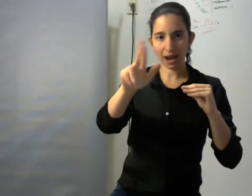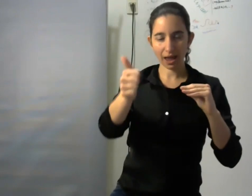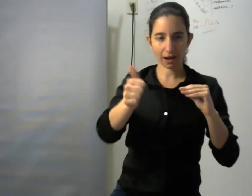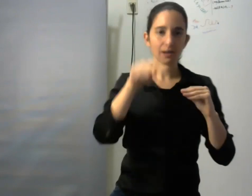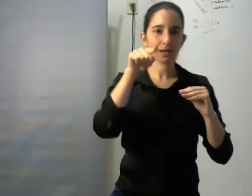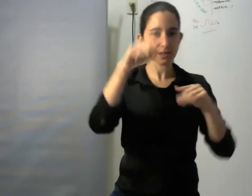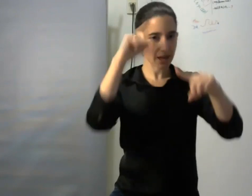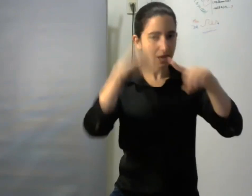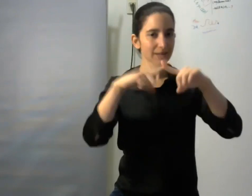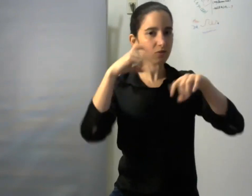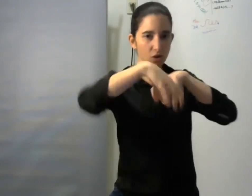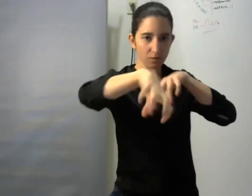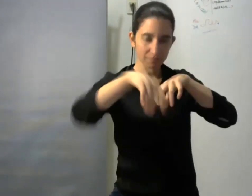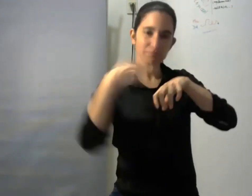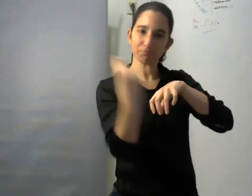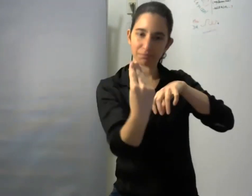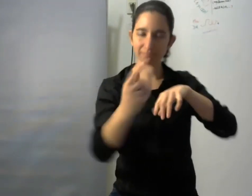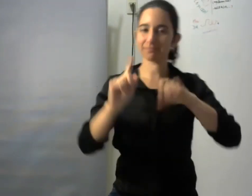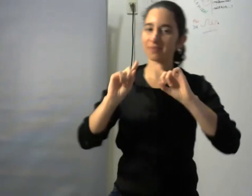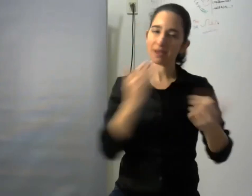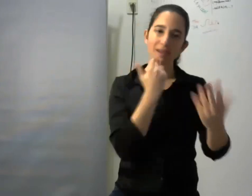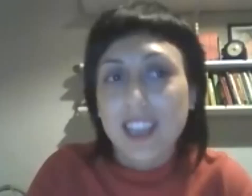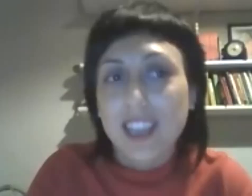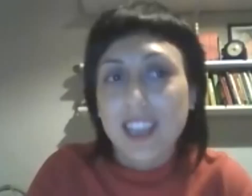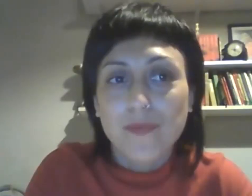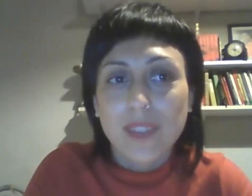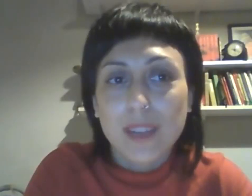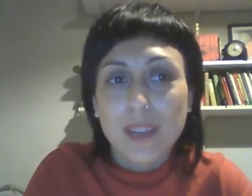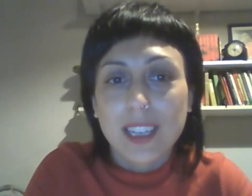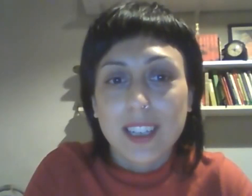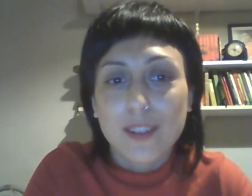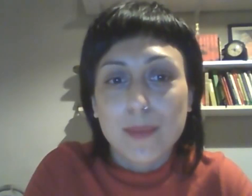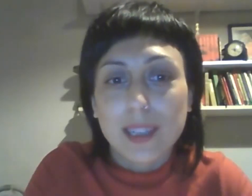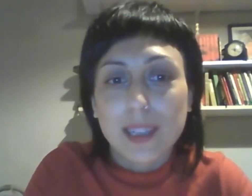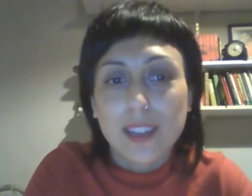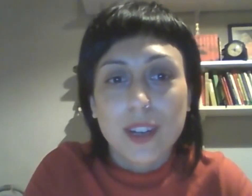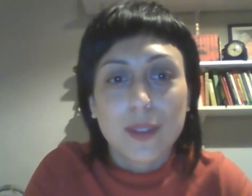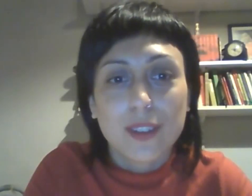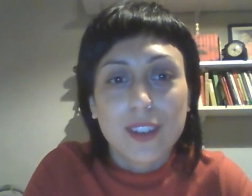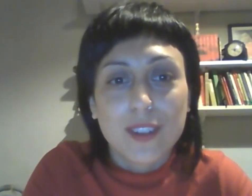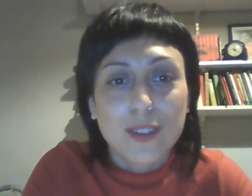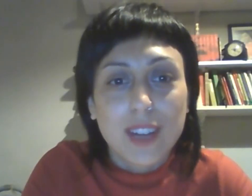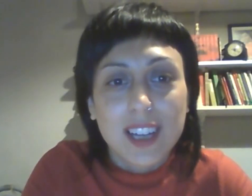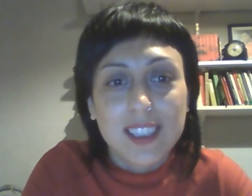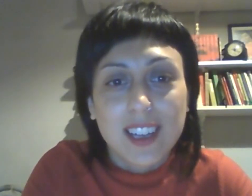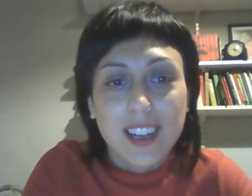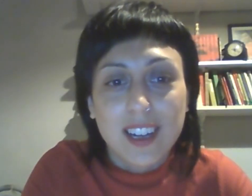agradecemos la presencia y invitamos ahora sí a Matías para que comparta algunas cuestiones vinculadas a la